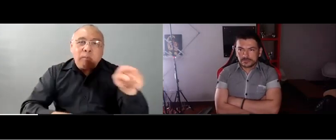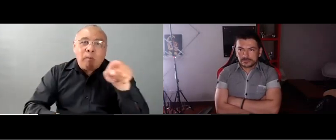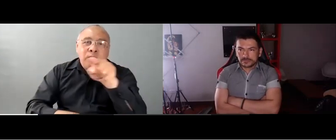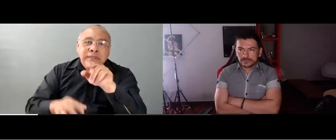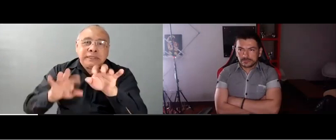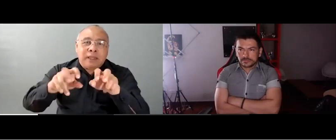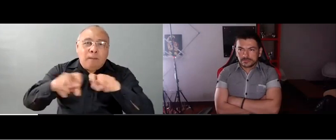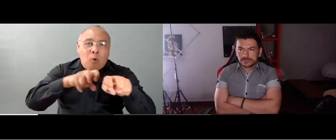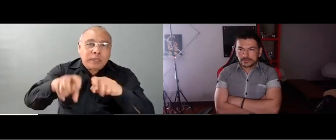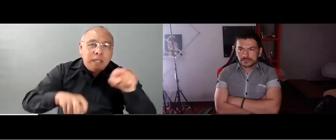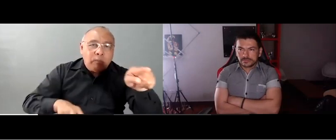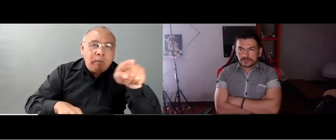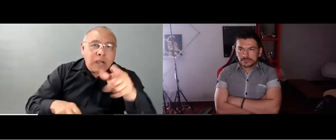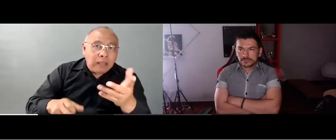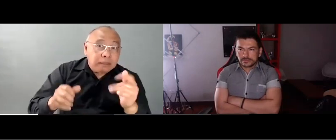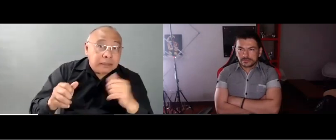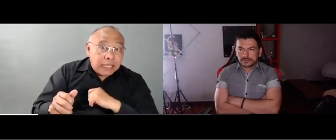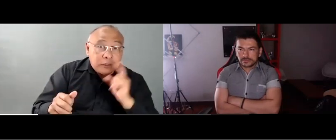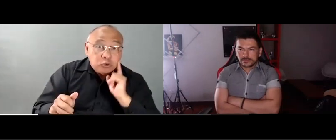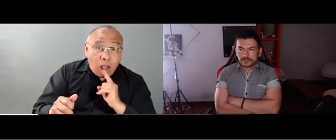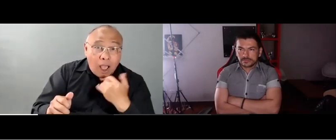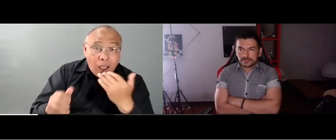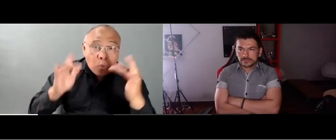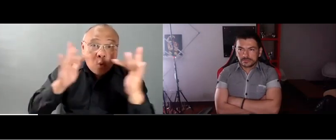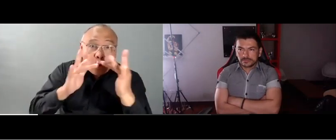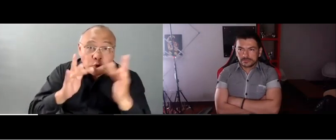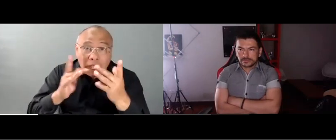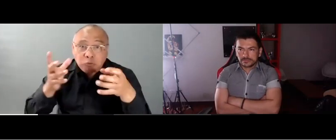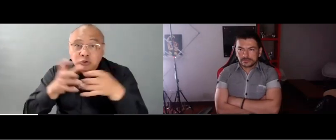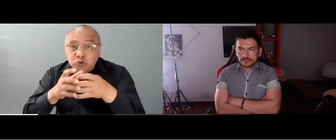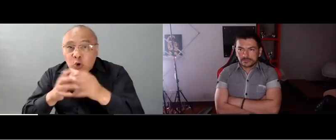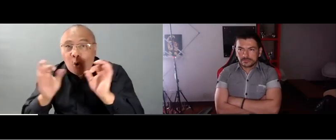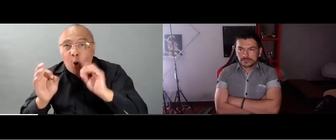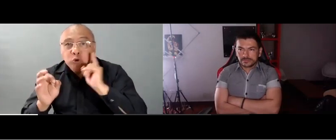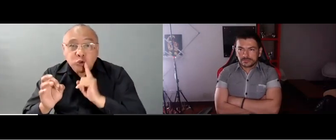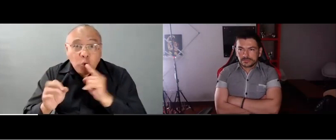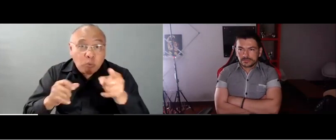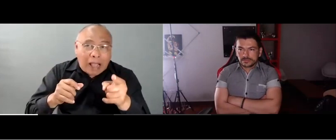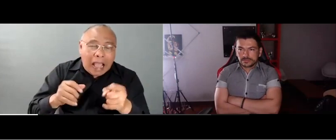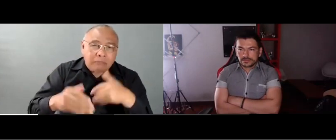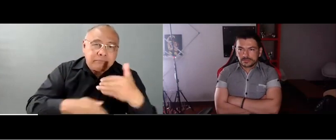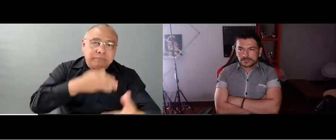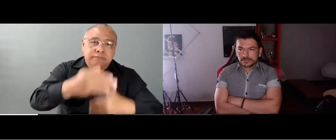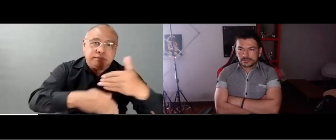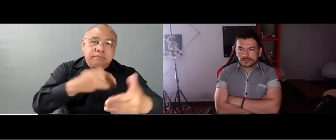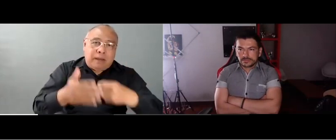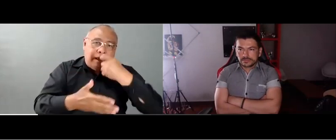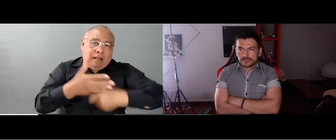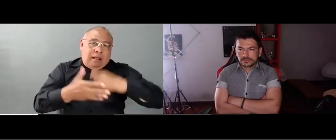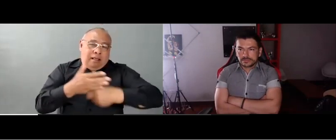estas secretarías y empezar a solucionar esta clase de situaciones con las licencias que tenemos en la base de datos, que se